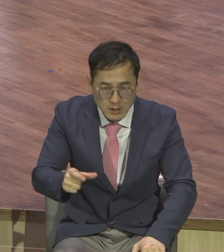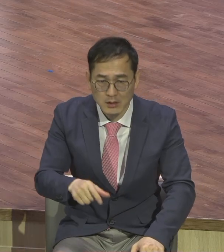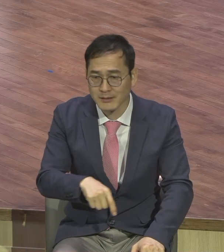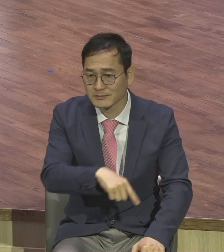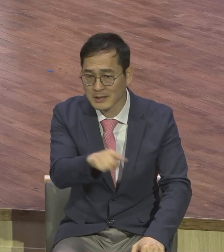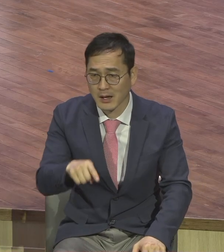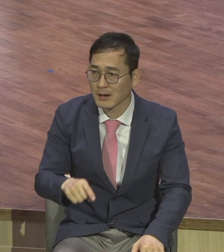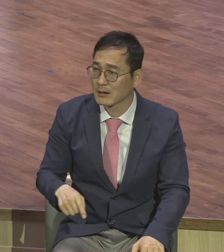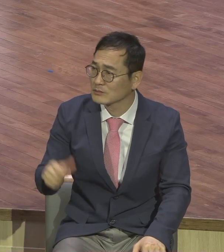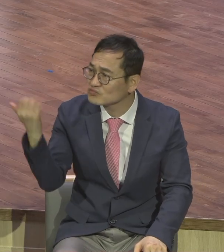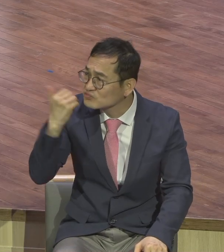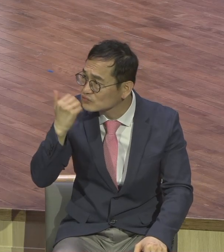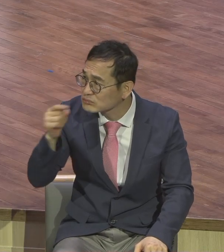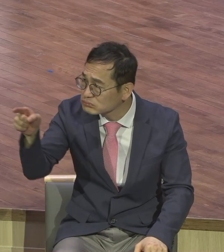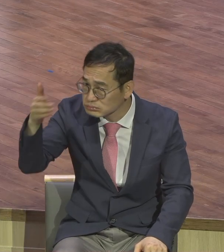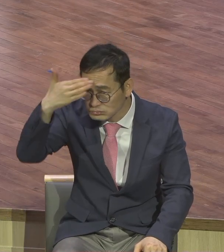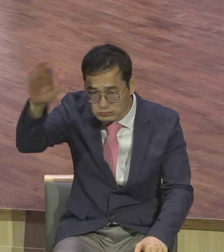빠져있어서 변화가 되지 않아요.